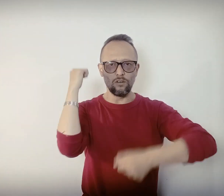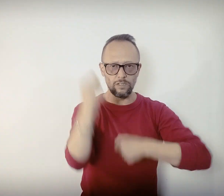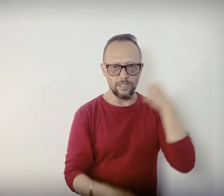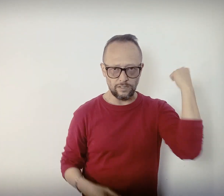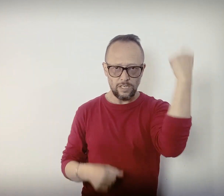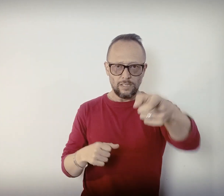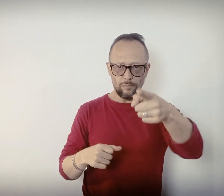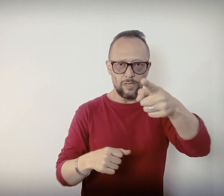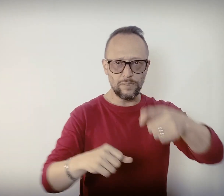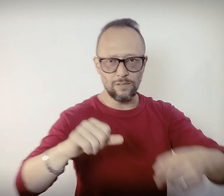rendirte también empezar, vamos